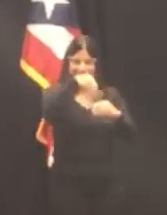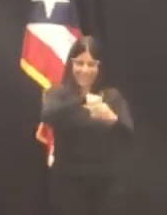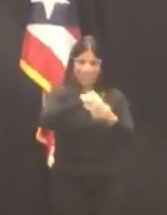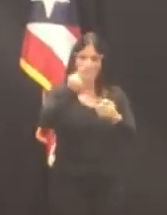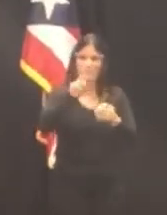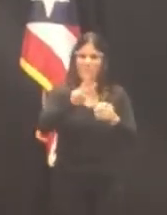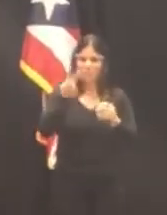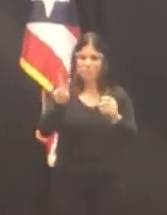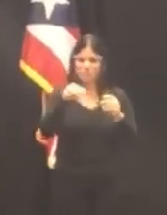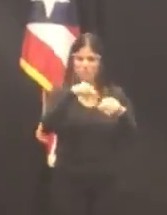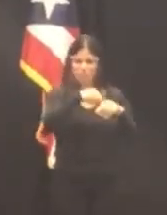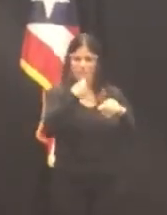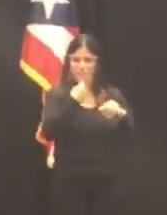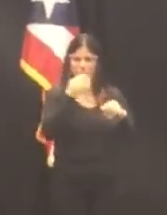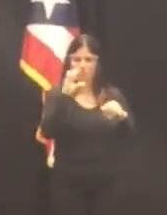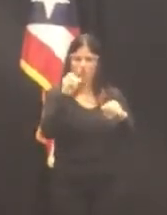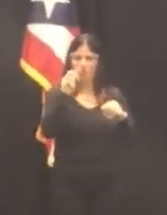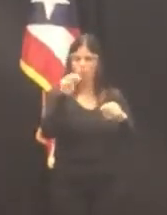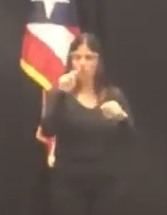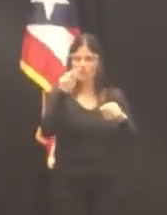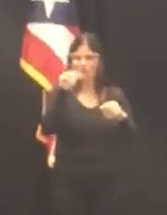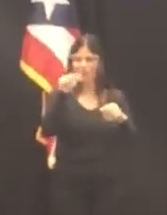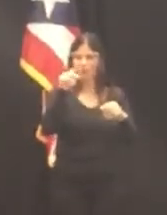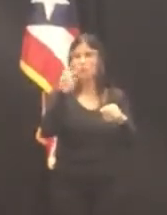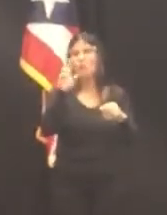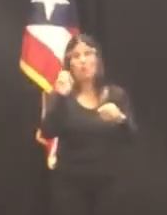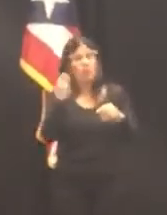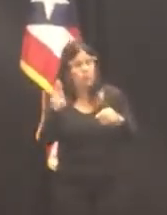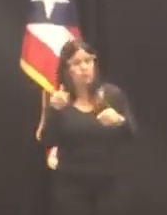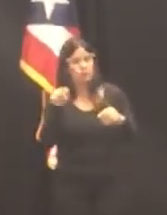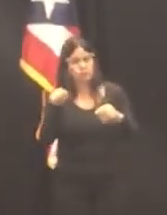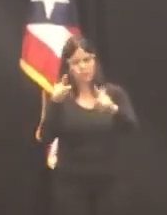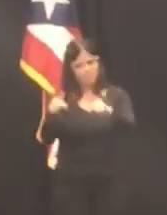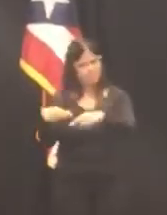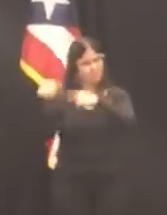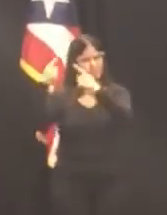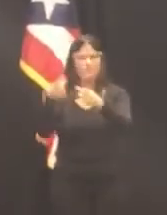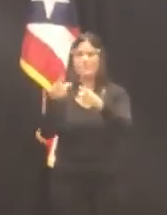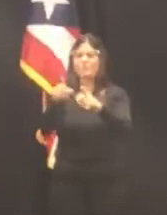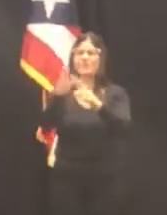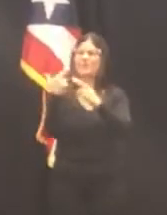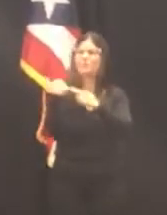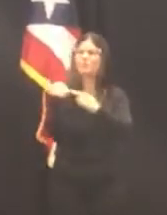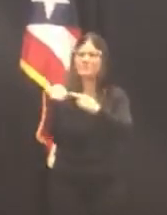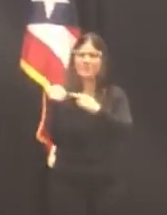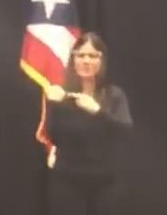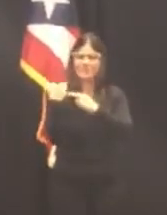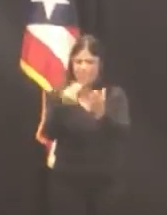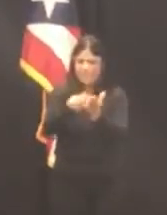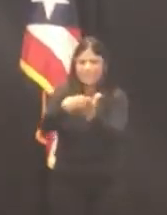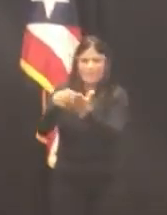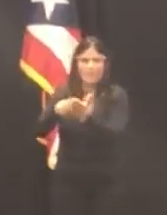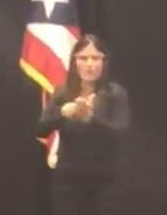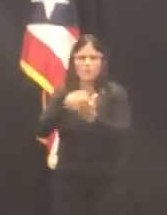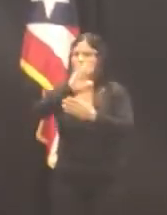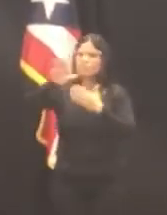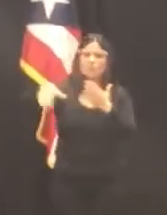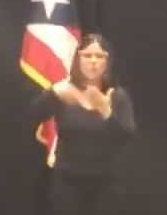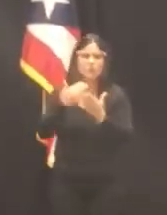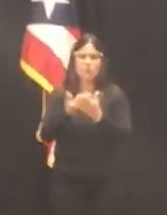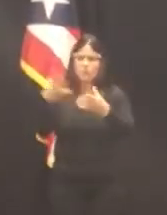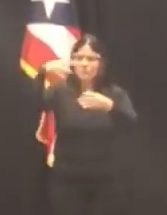entre otras funciones, fiscalizará todos los ingresos, cuentas y desembolsos del Estado y de sus agencias e